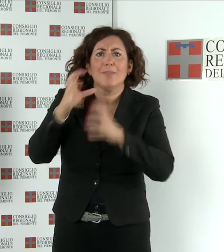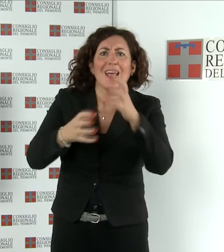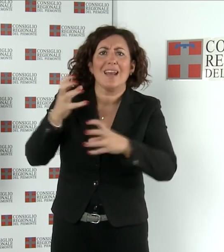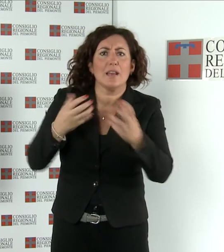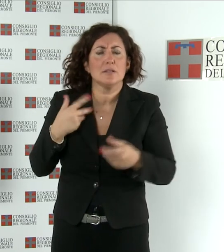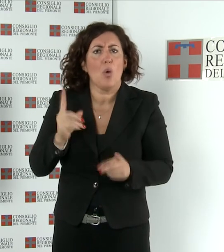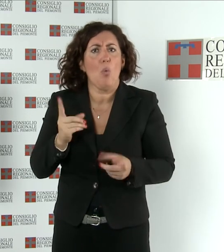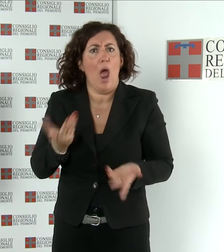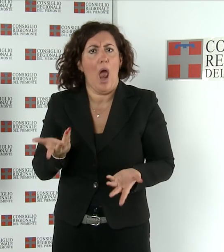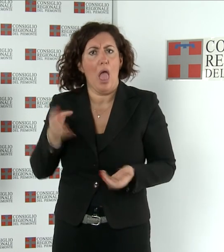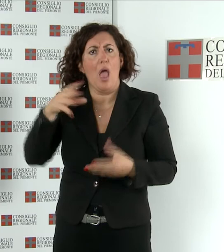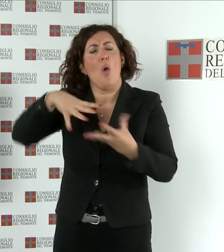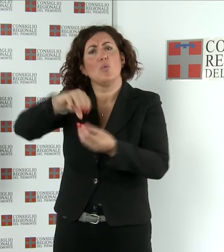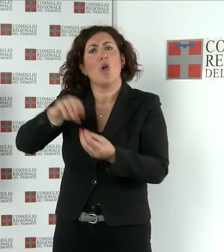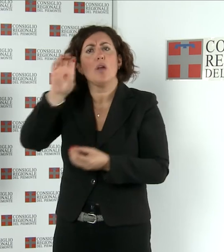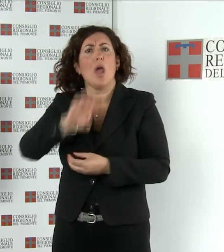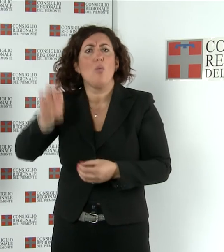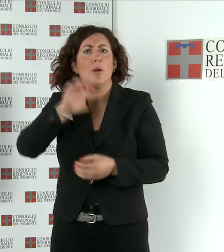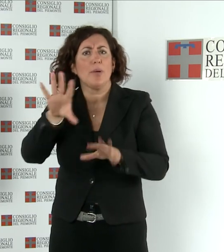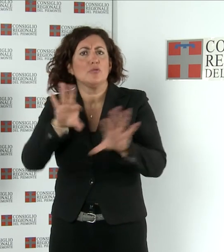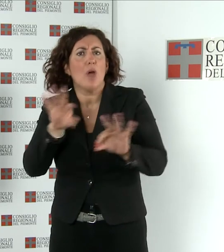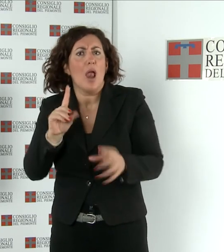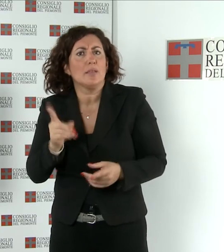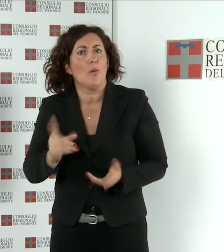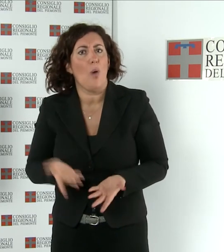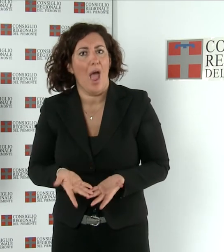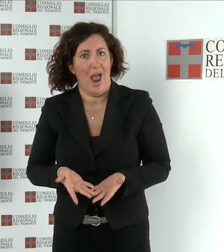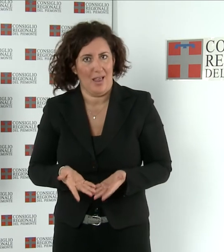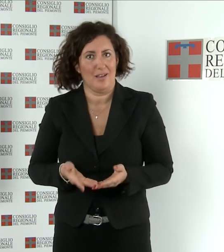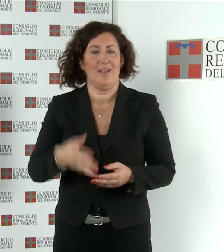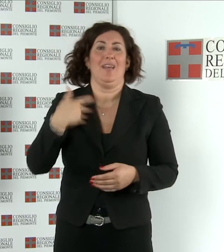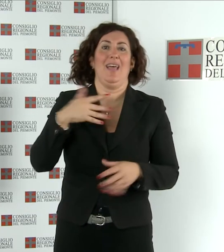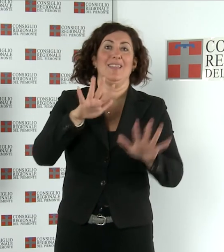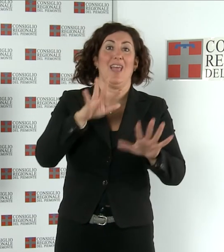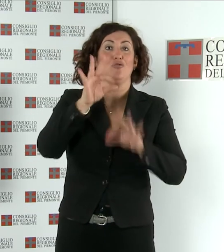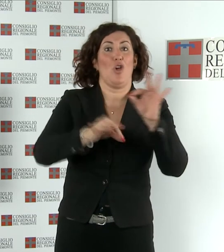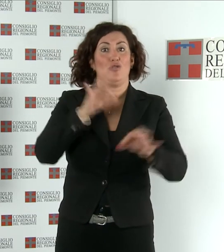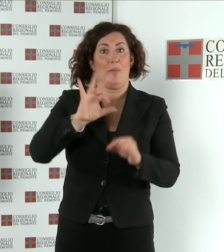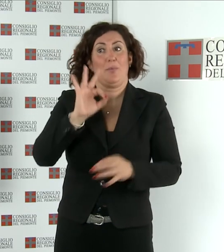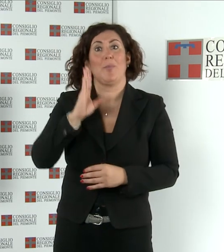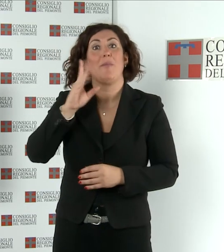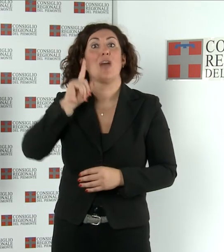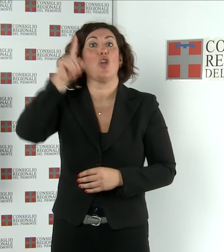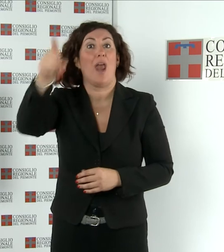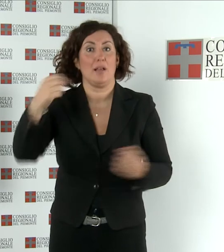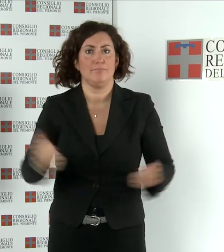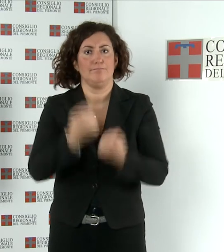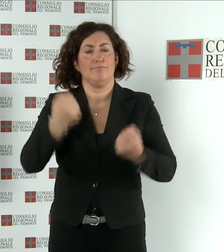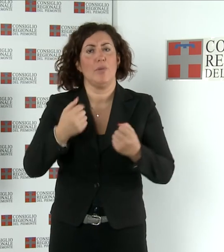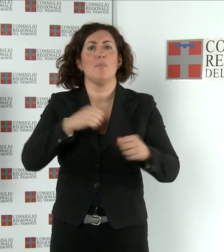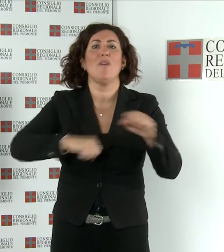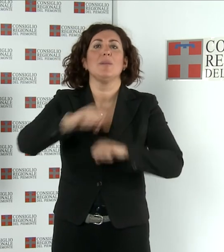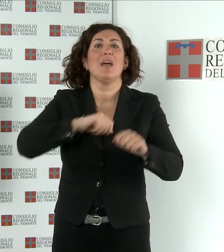argomenti del seminario di studio svolto a Bardonecchia dal 10 al 13 ottobre, promosso dal Movimento Federalista con il contributo della